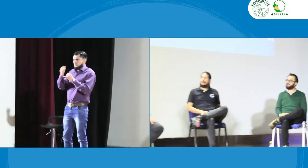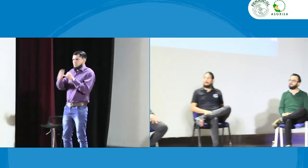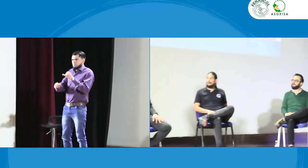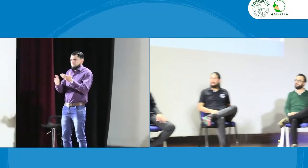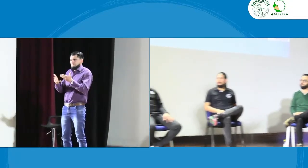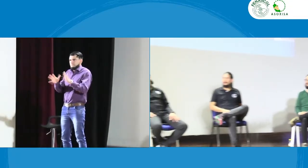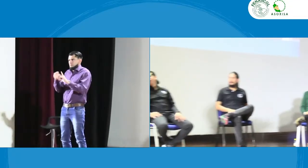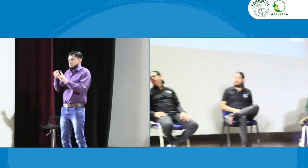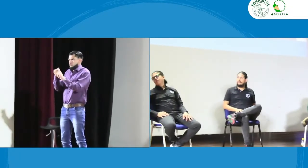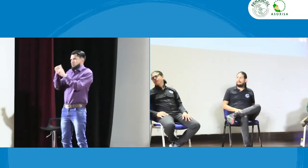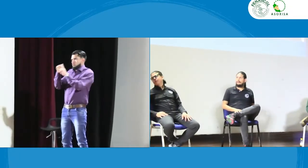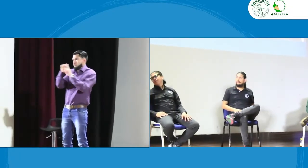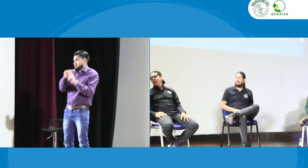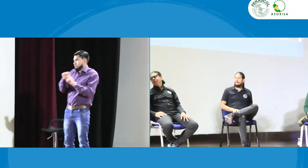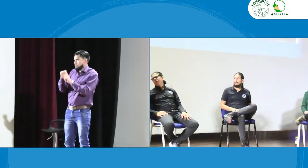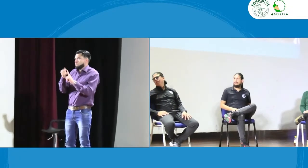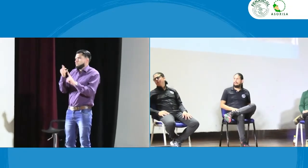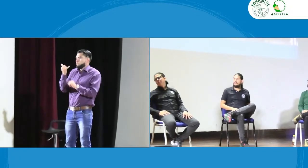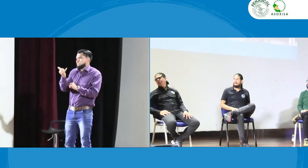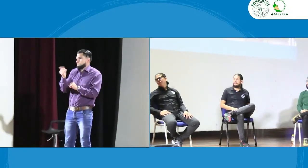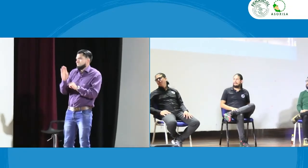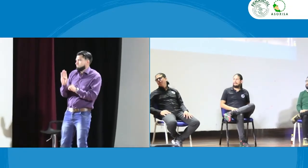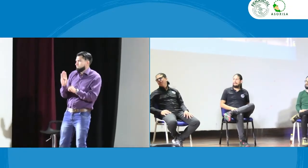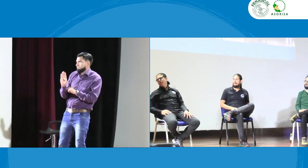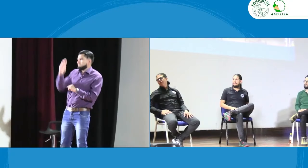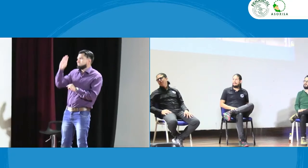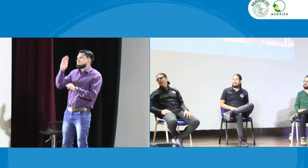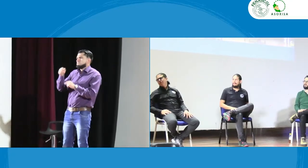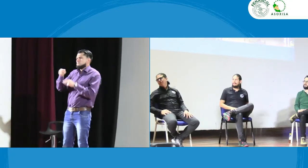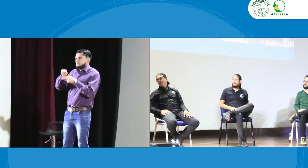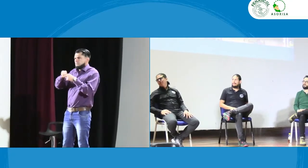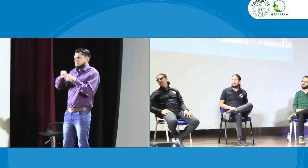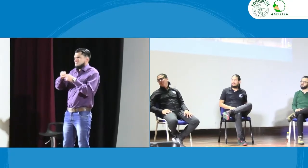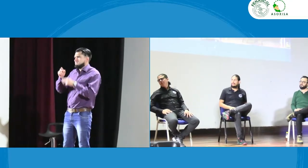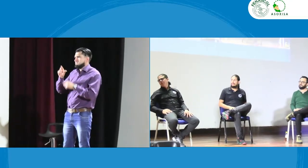ok vamos con la última participación en Zoom